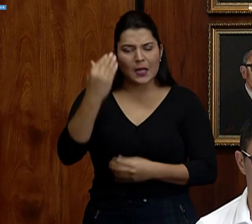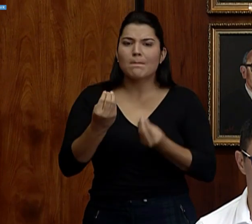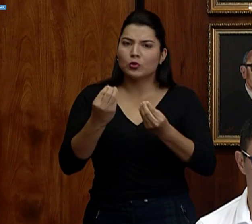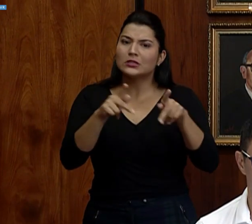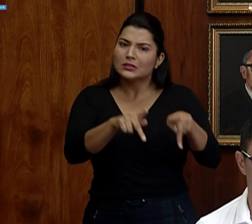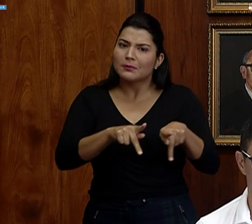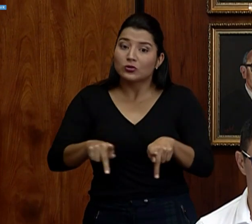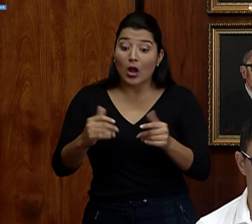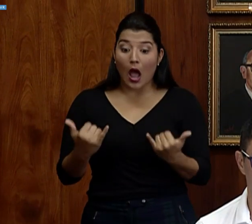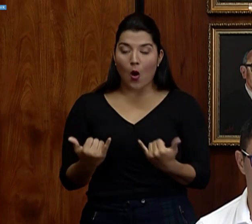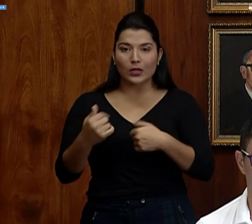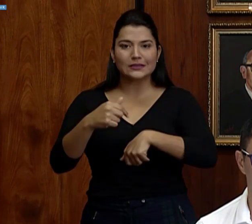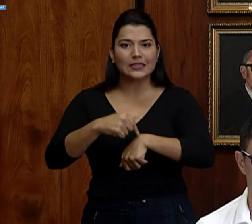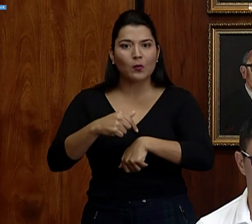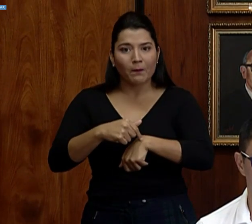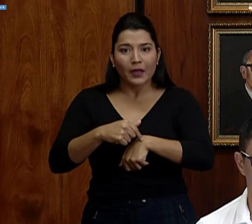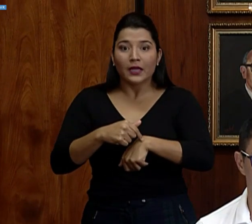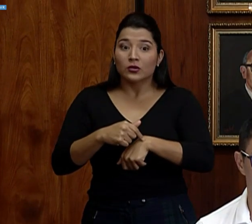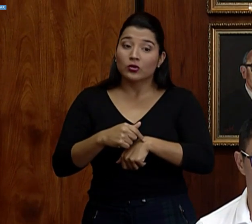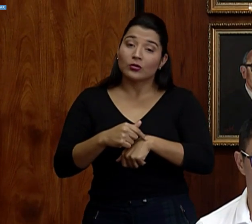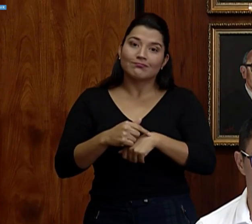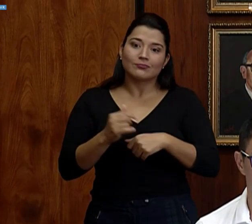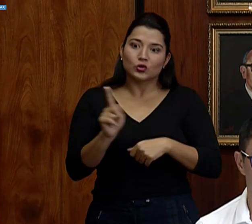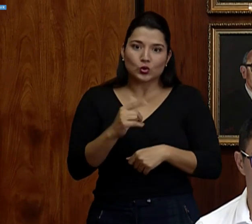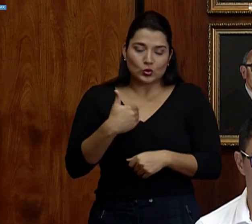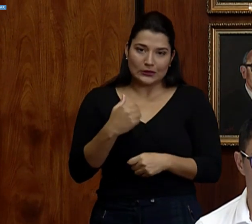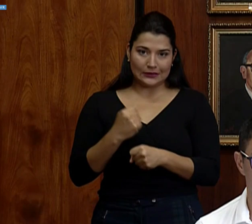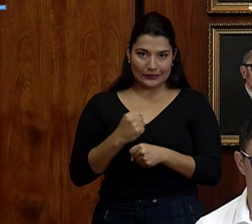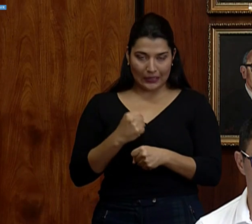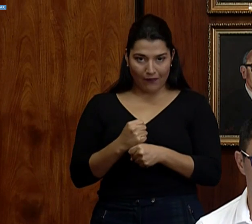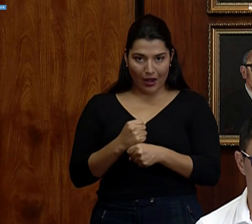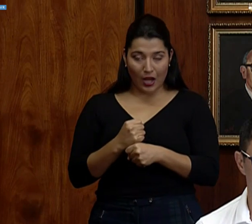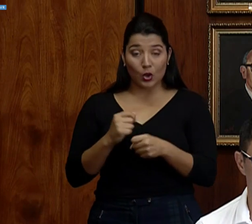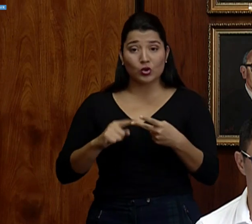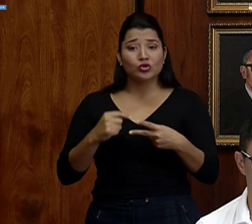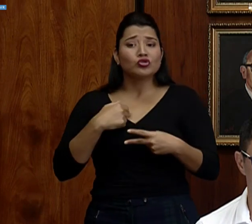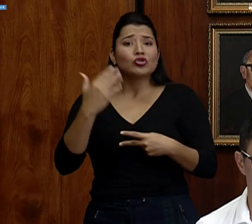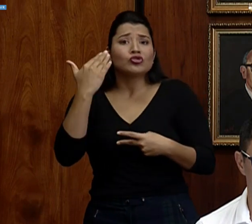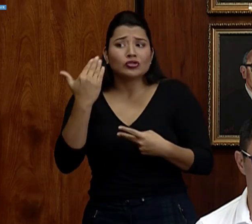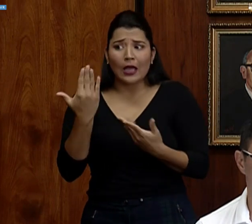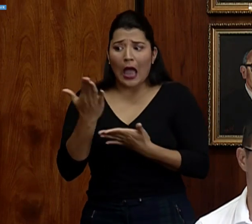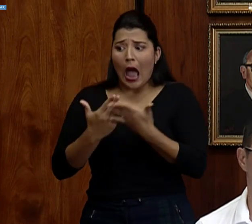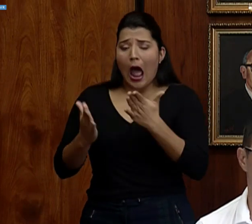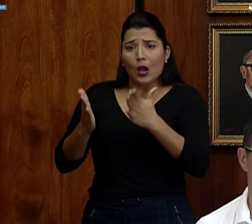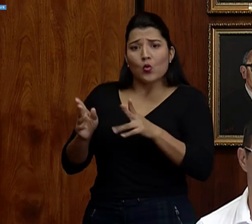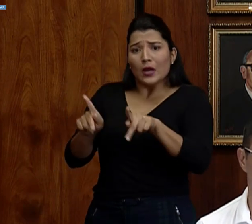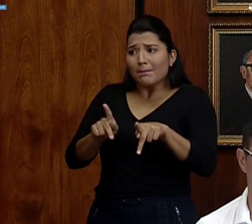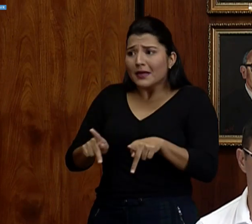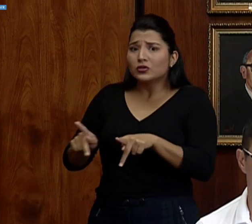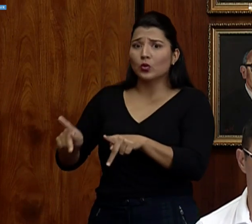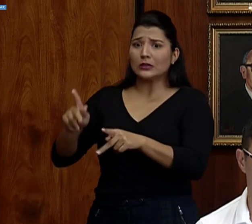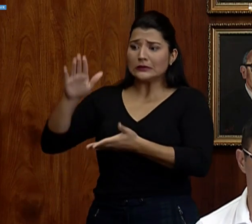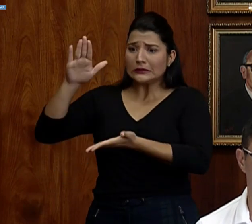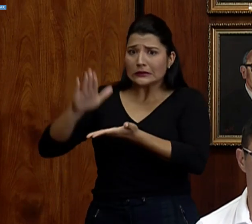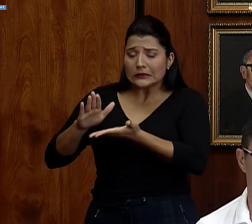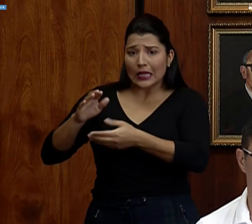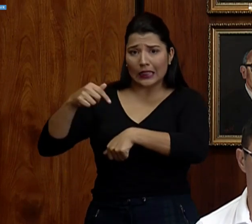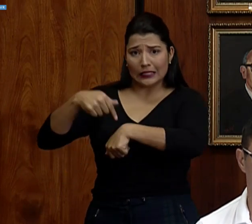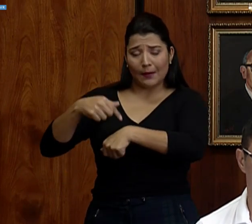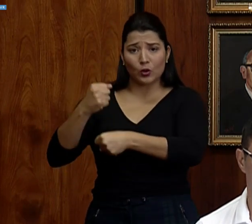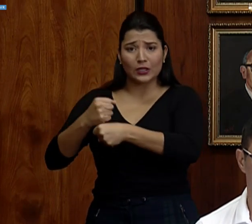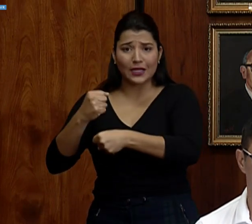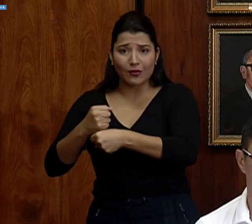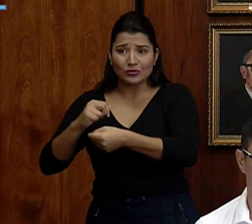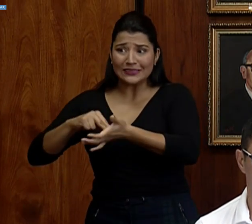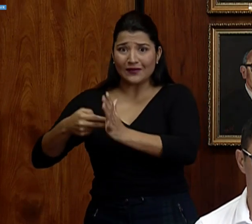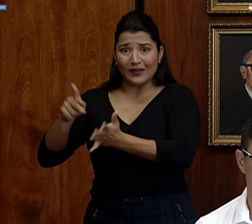momento se han quedado sin trabajo. Personas que en los siguientes días van a reducir su jornada laboral y van a recibir menos salario.